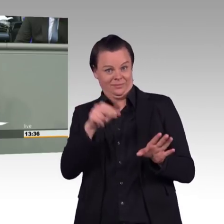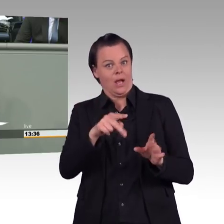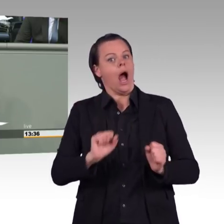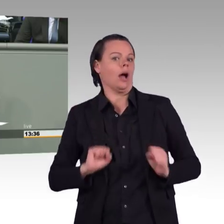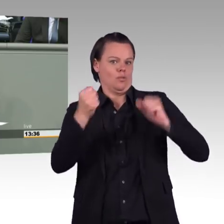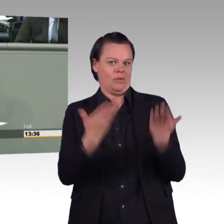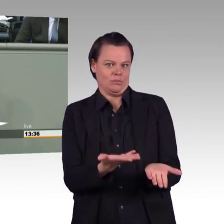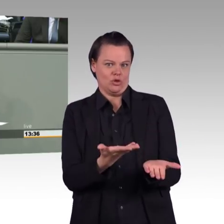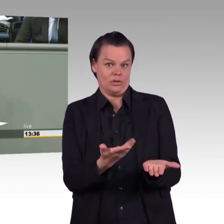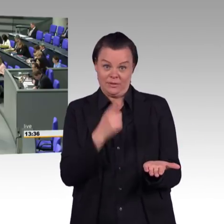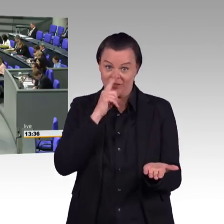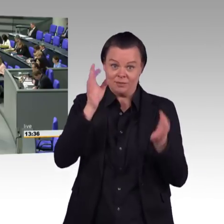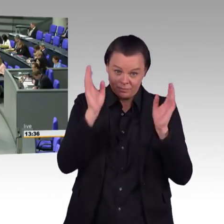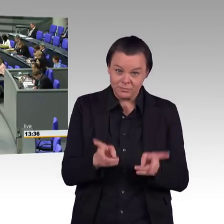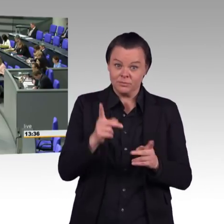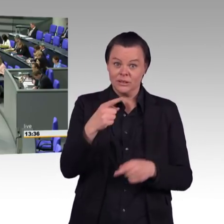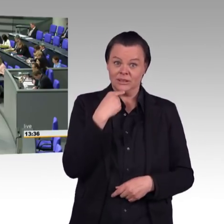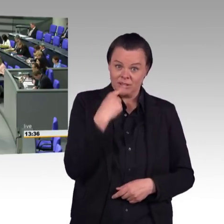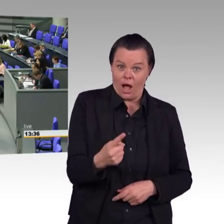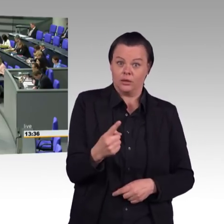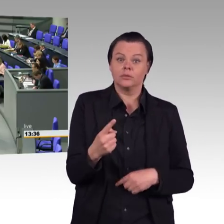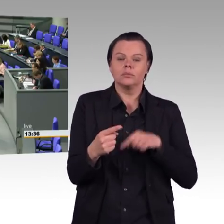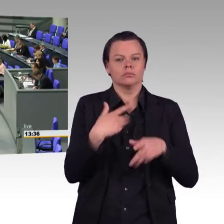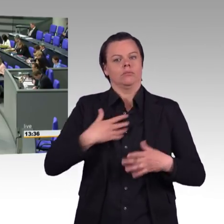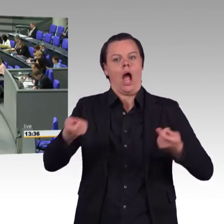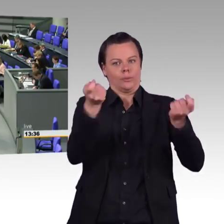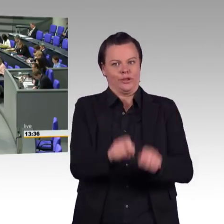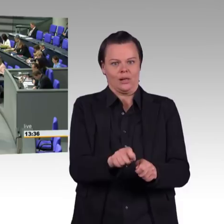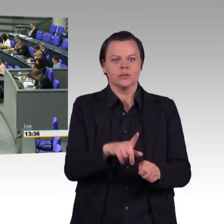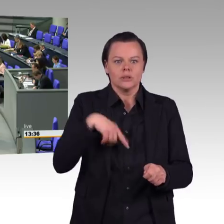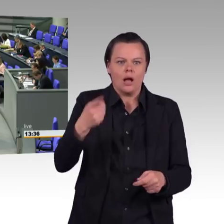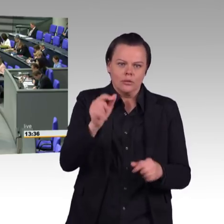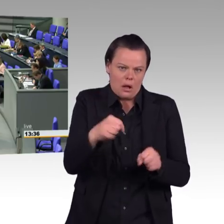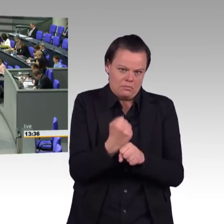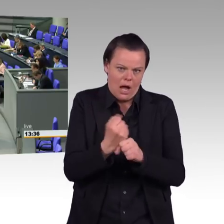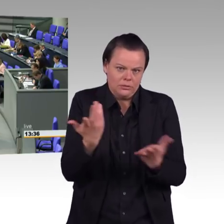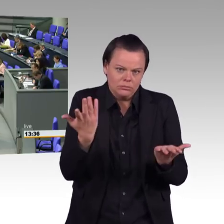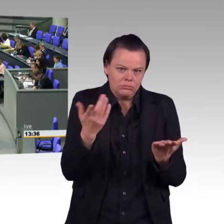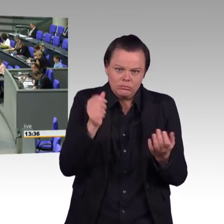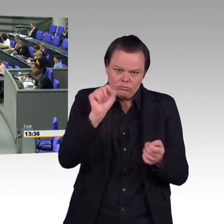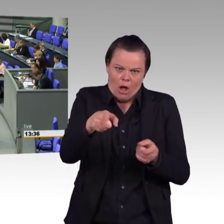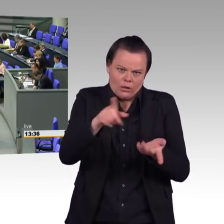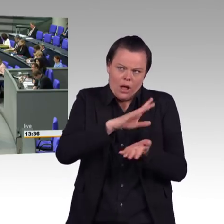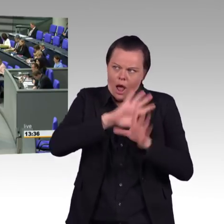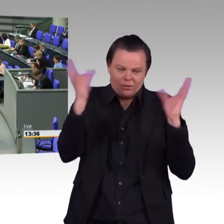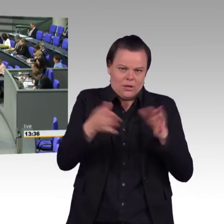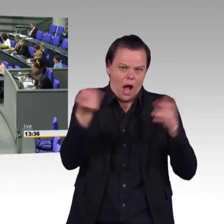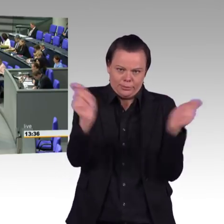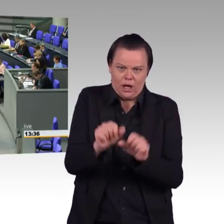Versorgungssicherheit beschäftigt. Aber dann kann es nicht sein, dass Sie Unternehmern die Aufgabe geben, dafür zu sorgen, dass gesichert wird,